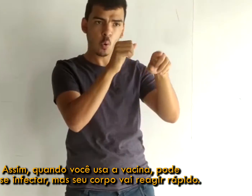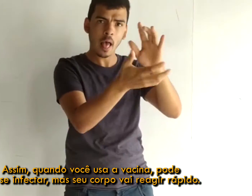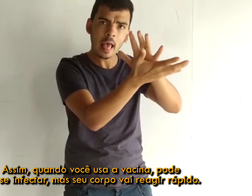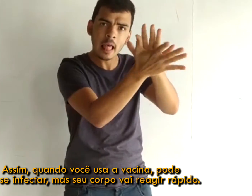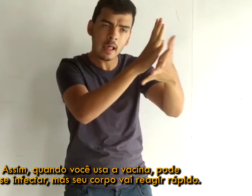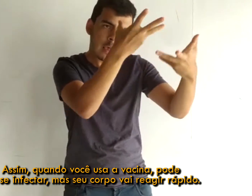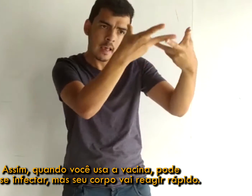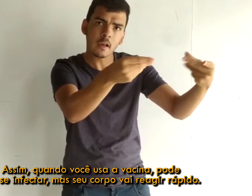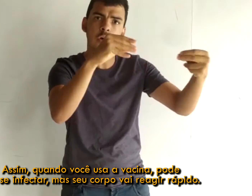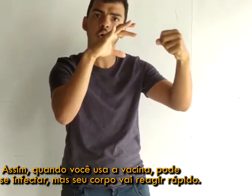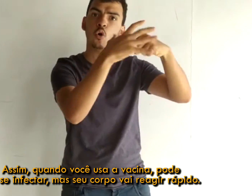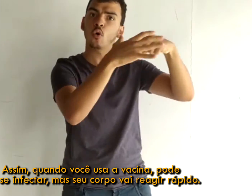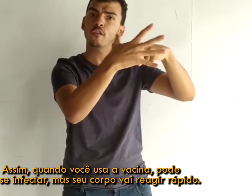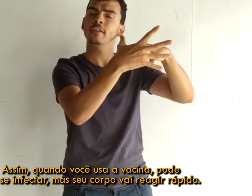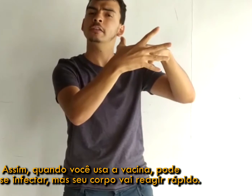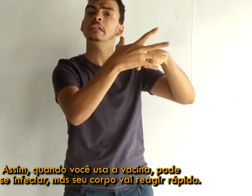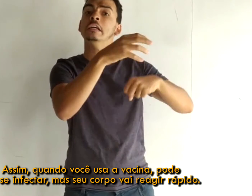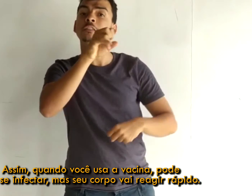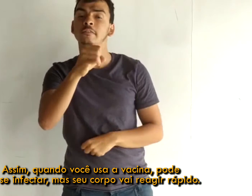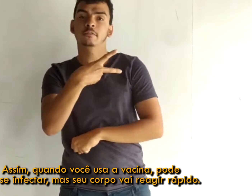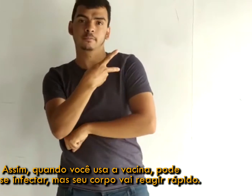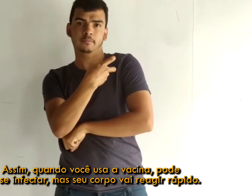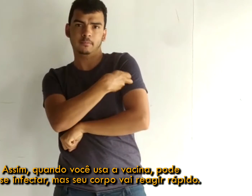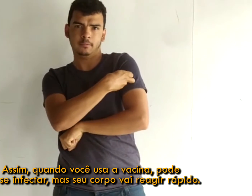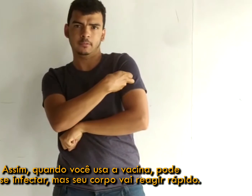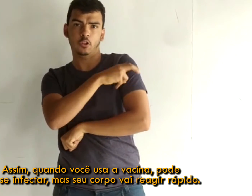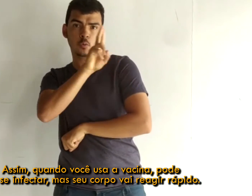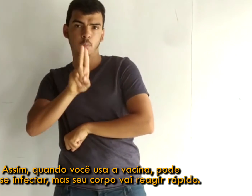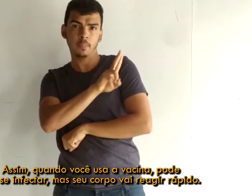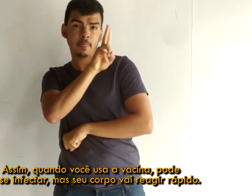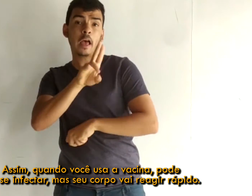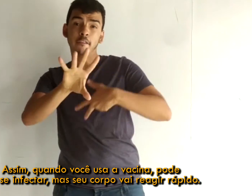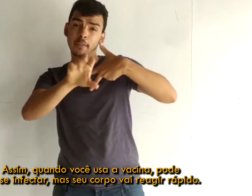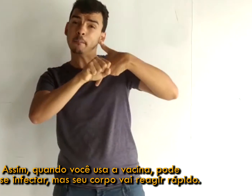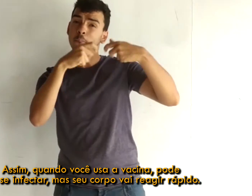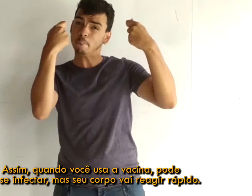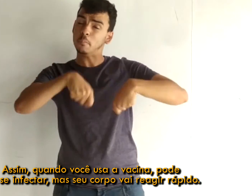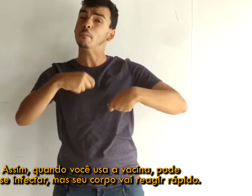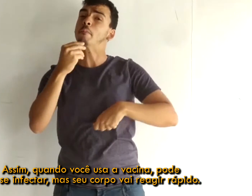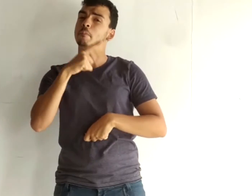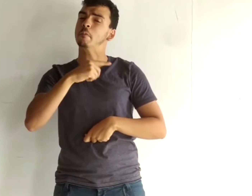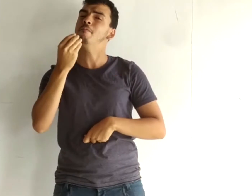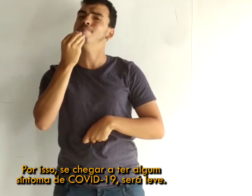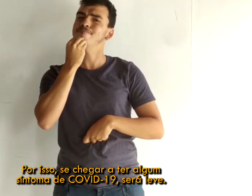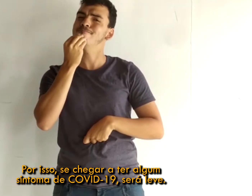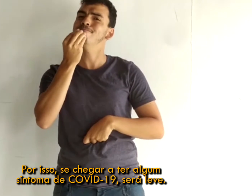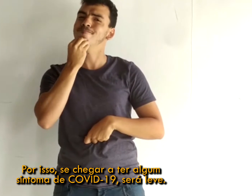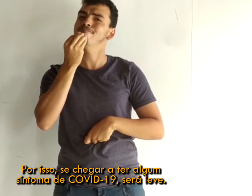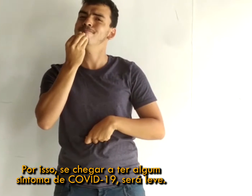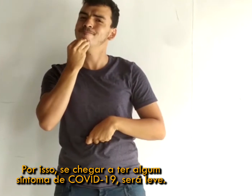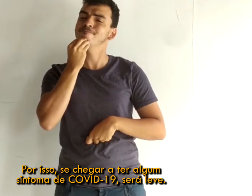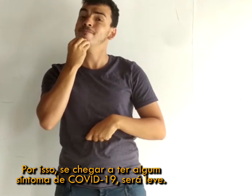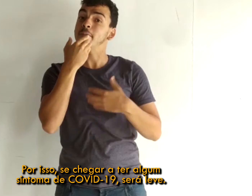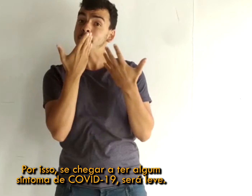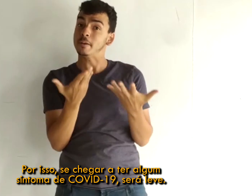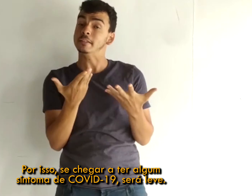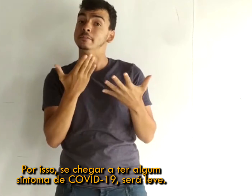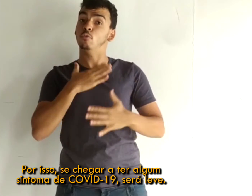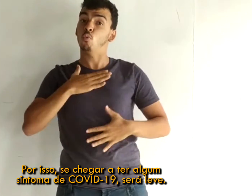quando você usa a vacina, pode até se infectar, mas seu corpo vai reagir rápido. Por isso, se chegar a ter algum sintoma de covid